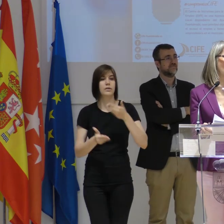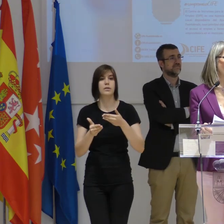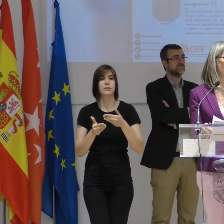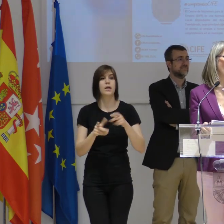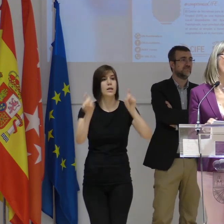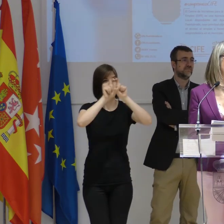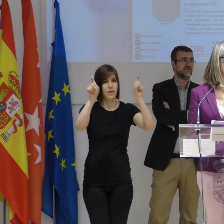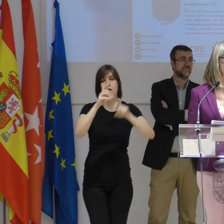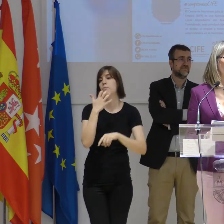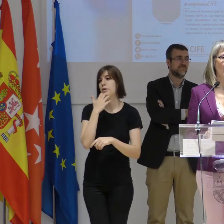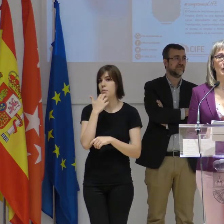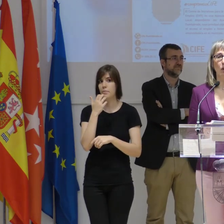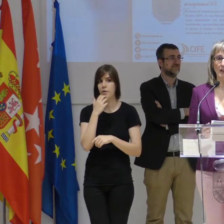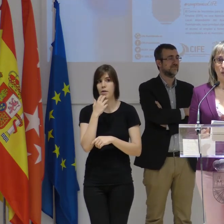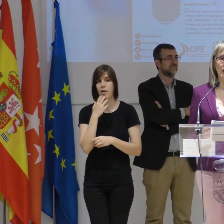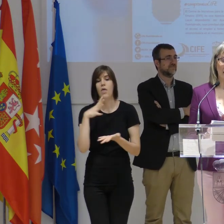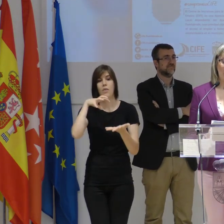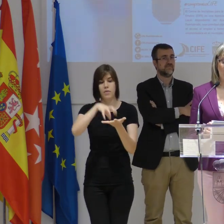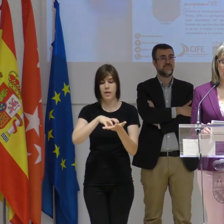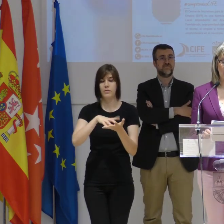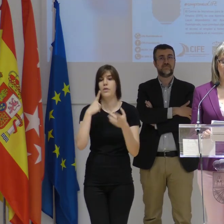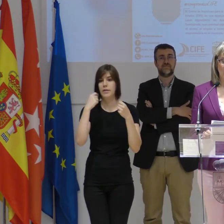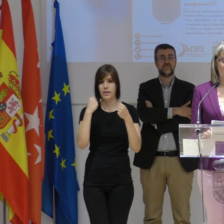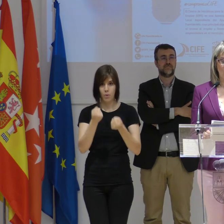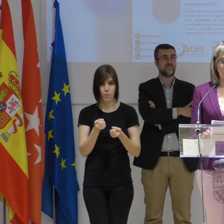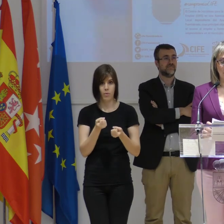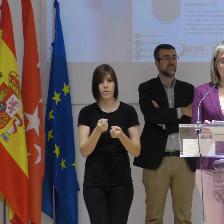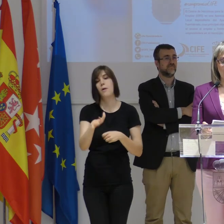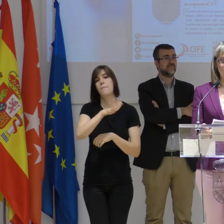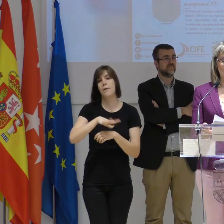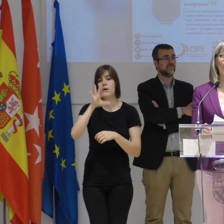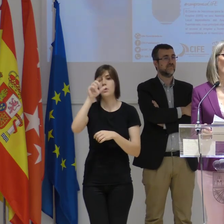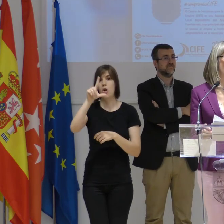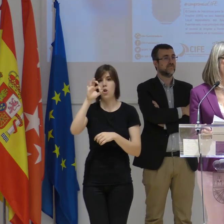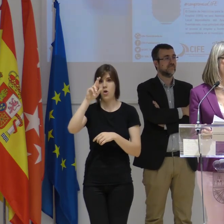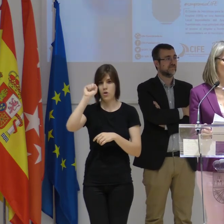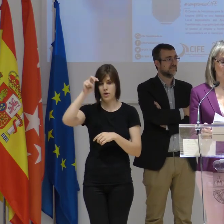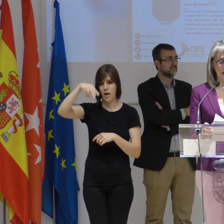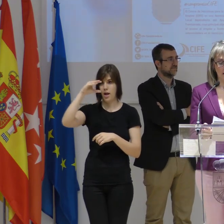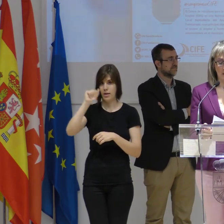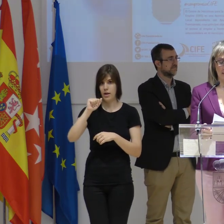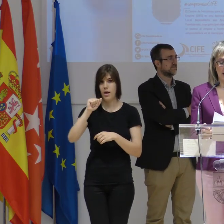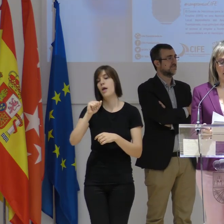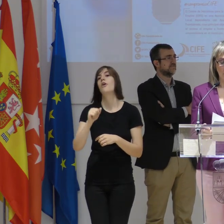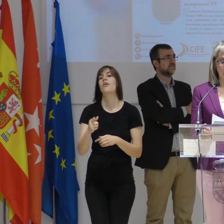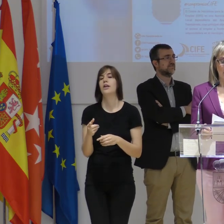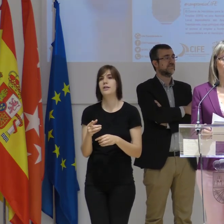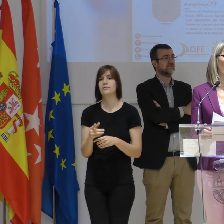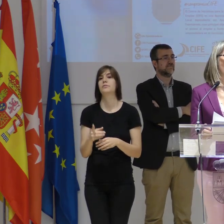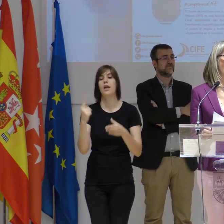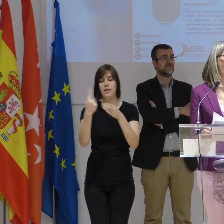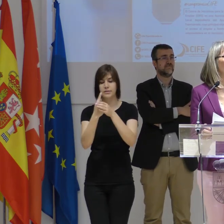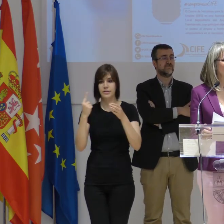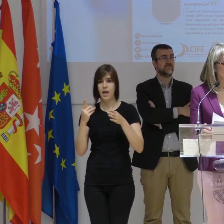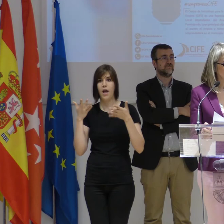entidades, como por ejemplo el Centro de Salud del Barrio de Loranca, con la unidad del proyecto Te Ayudamos, del Hospital de Fuenlabrada, el